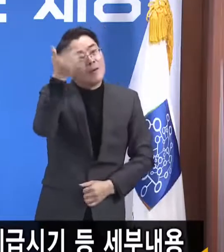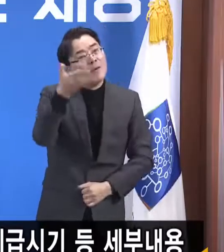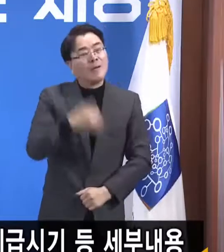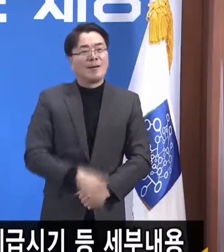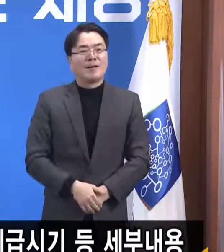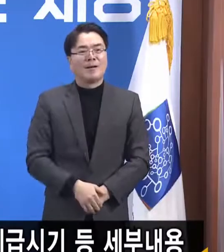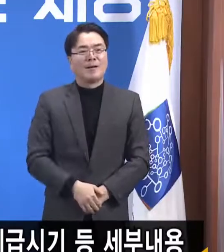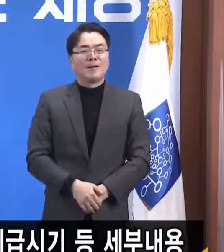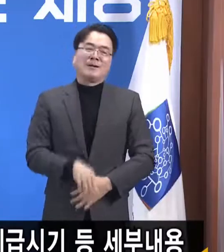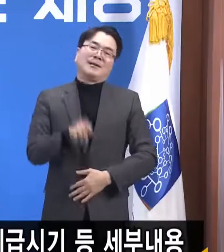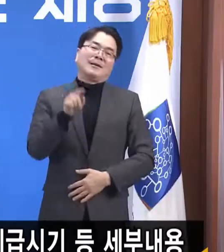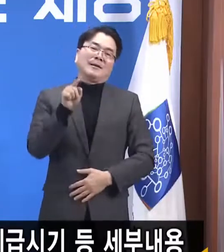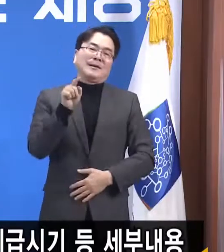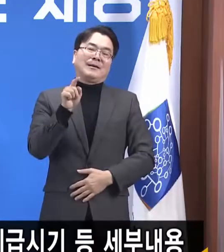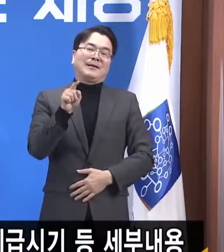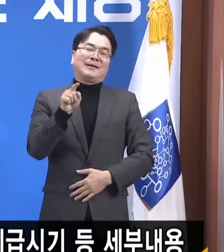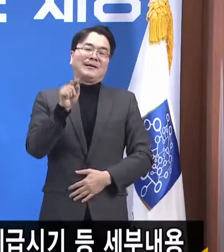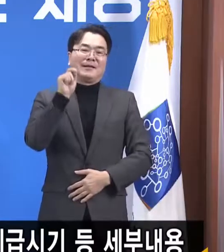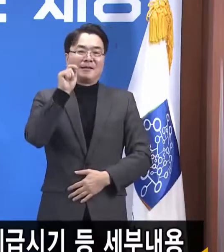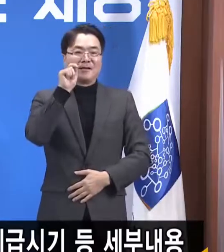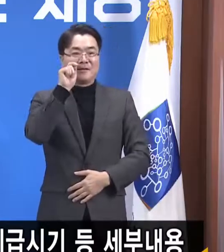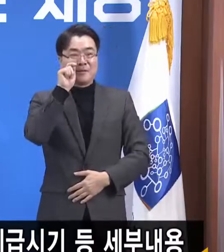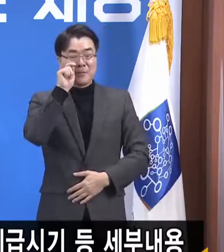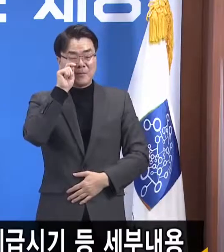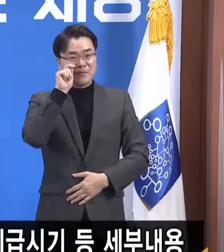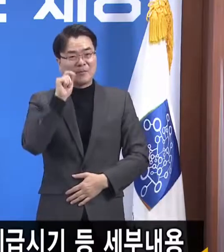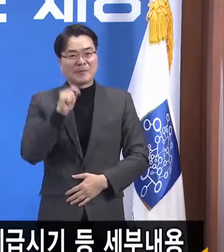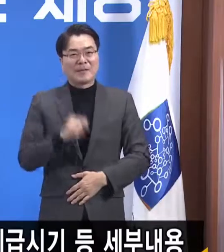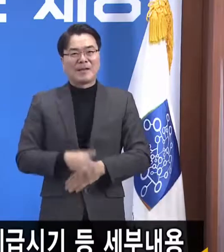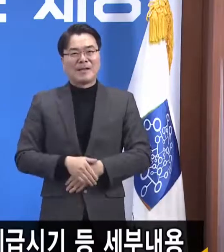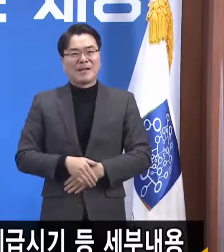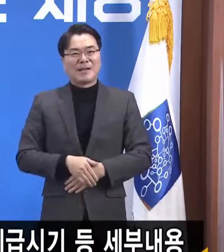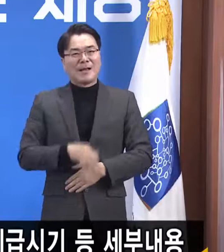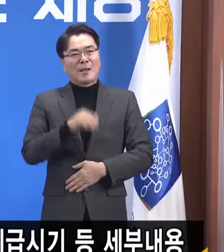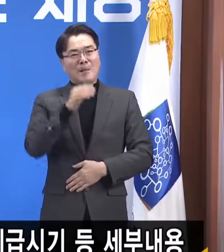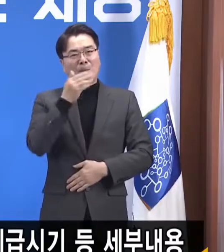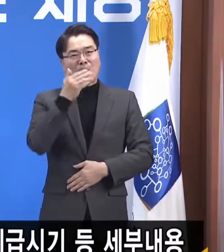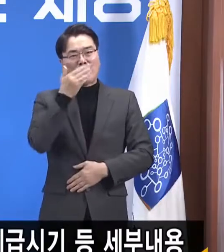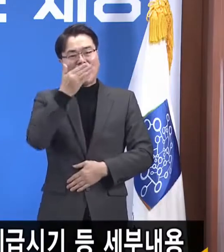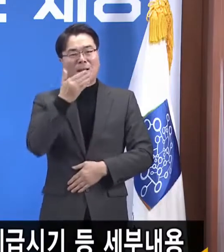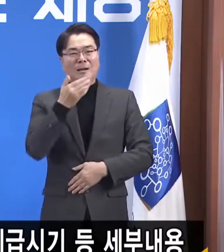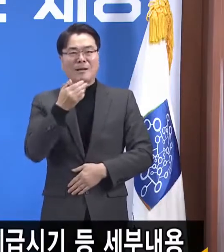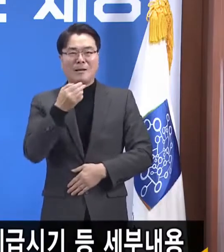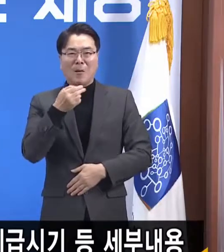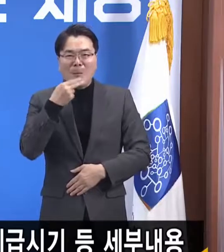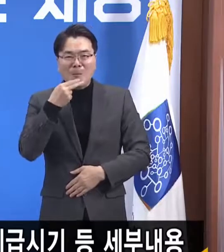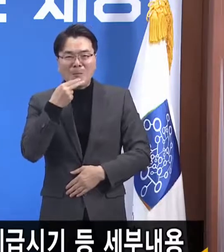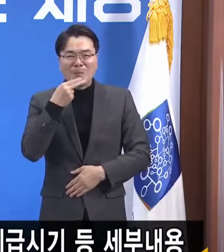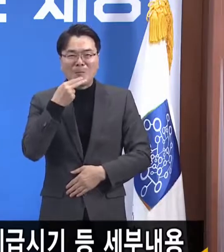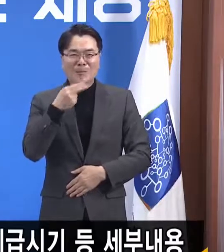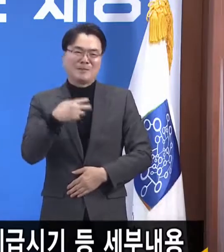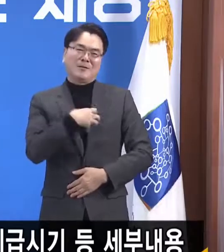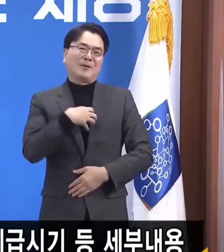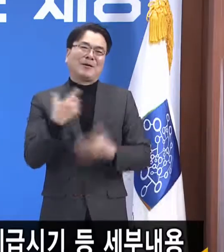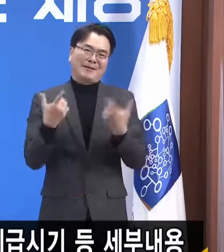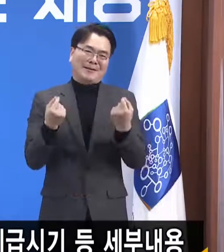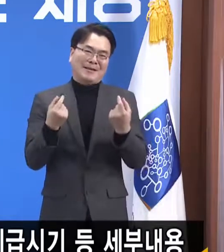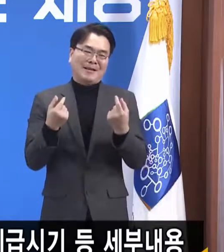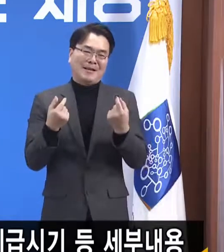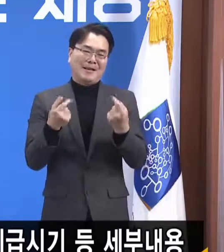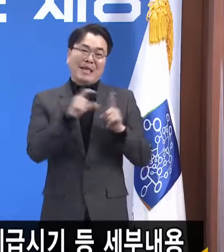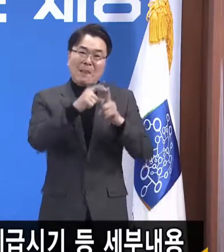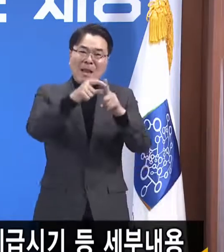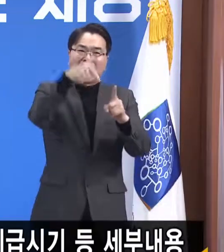이것도 사실은 불가능한 가정을 통한 우려, 즉 기후에